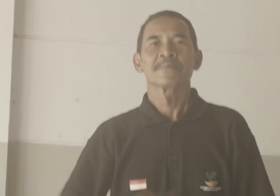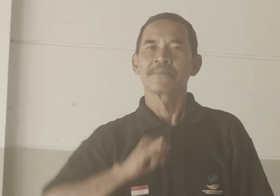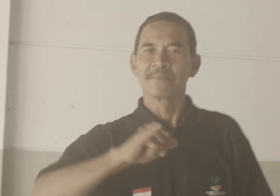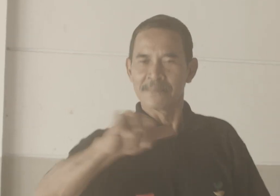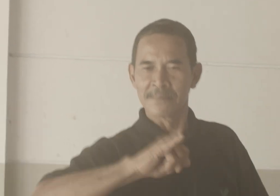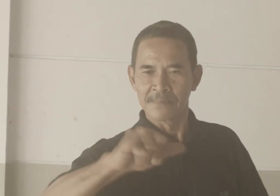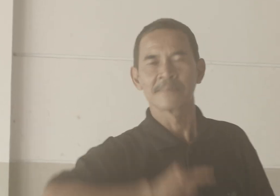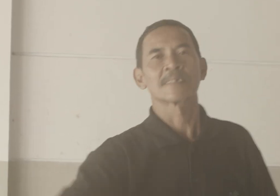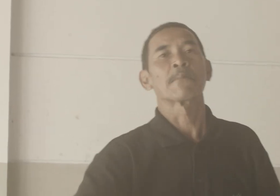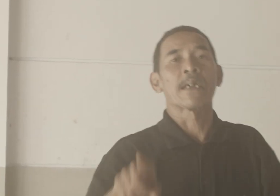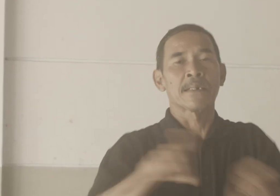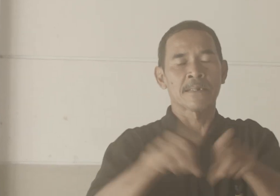Sama Sama